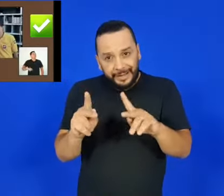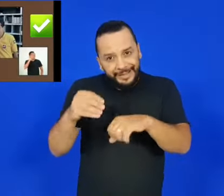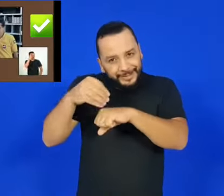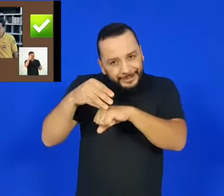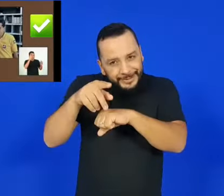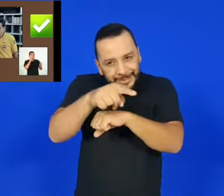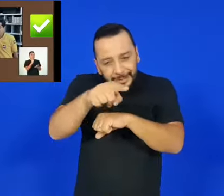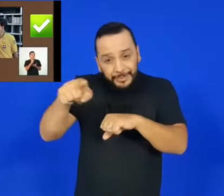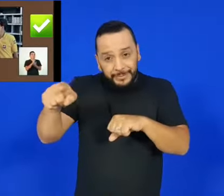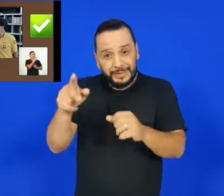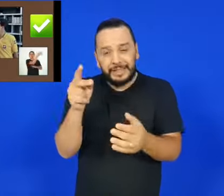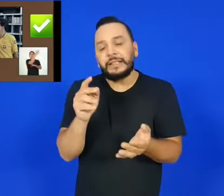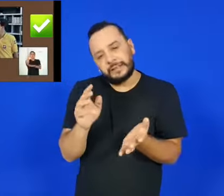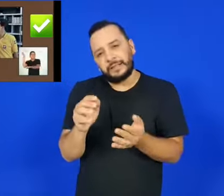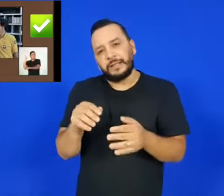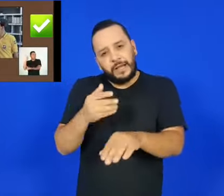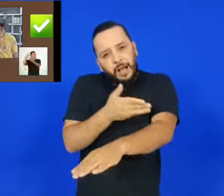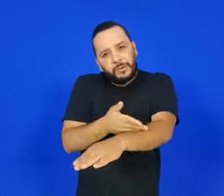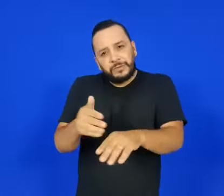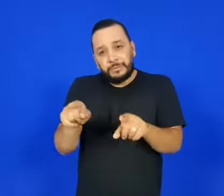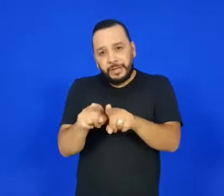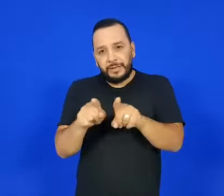monitor na minha frente, ok? Essa é a dica para vocês.